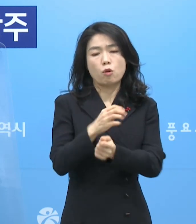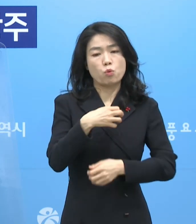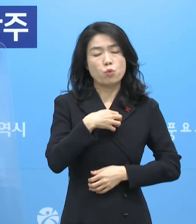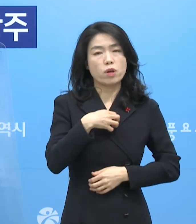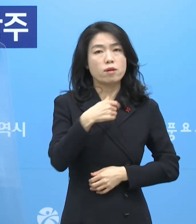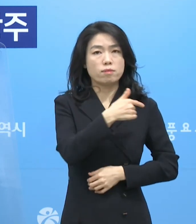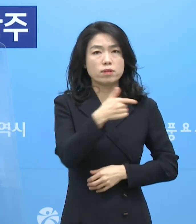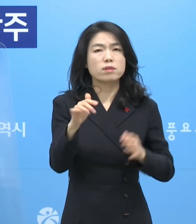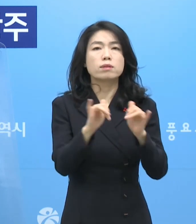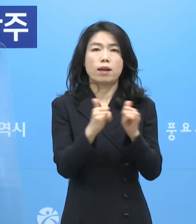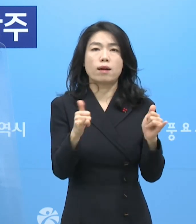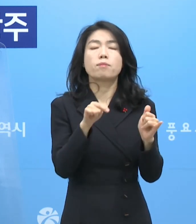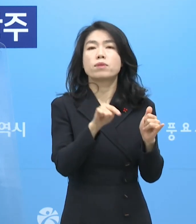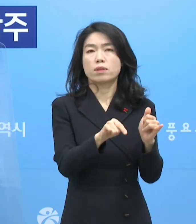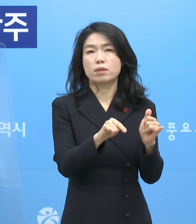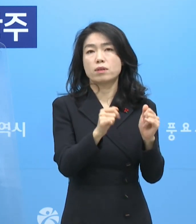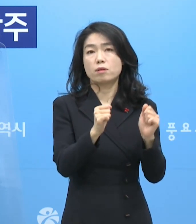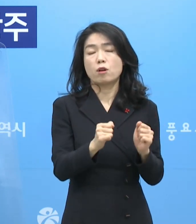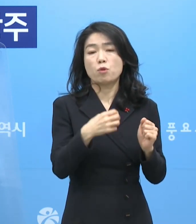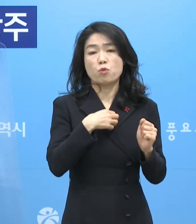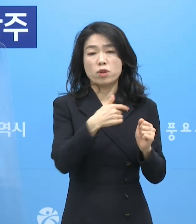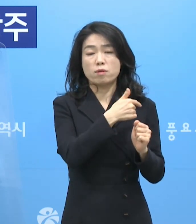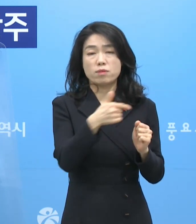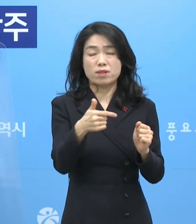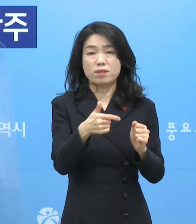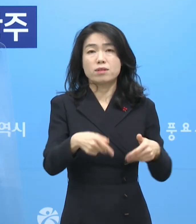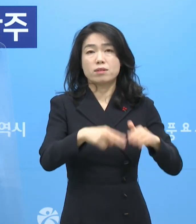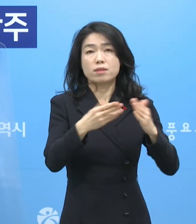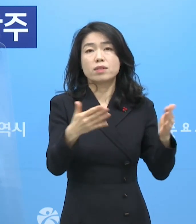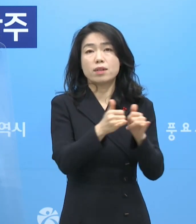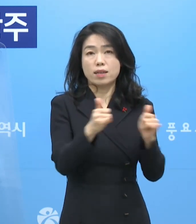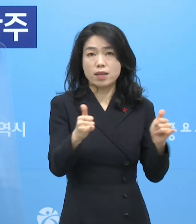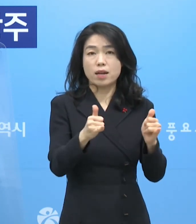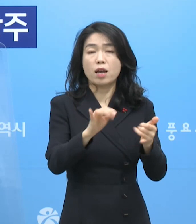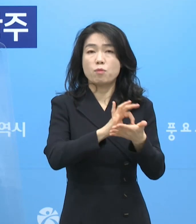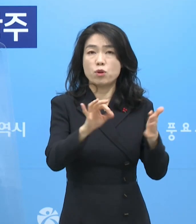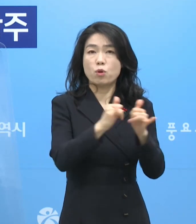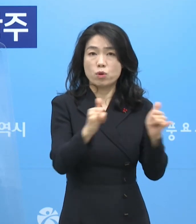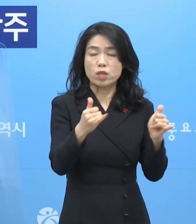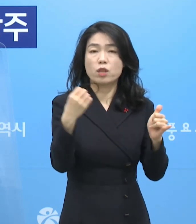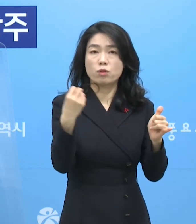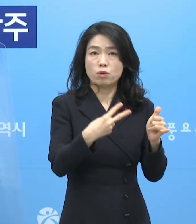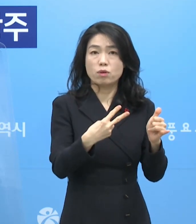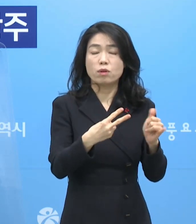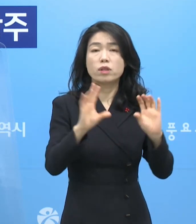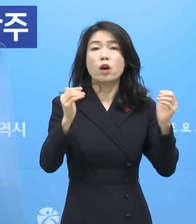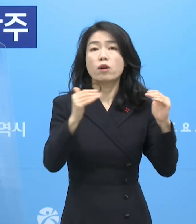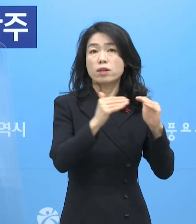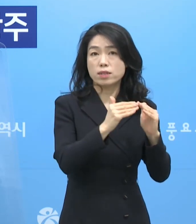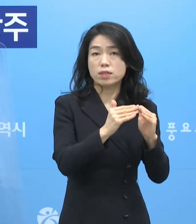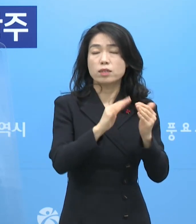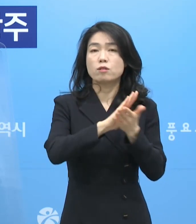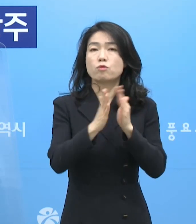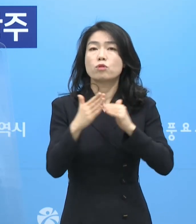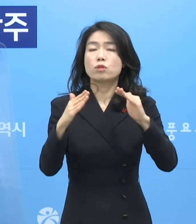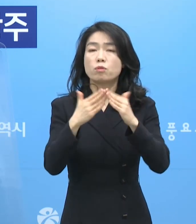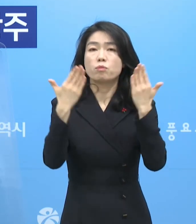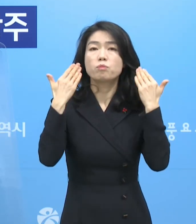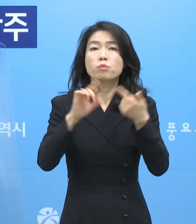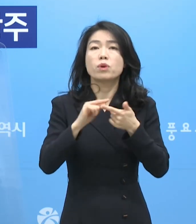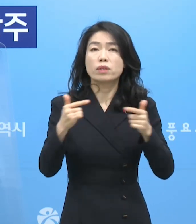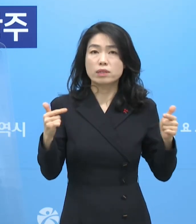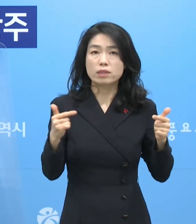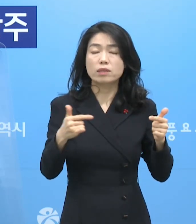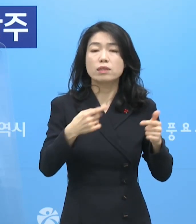취약계층이 머물고 있는 고위험시설 종사자 및 이용자뿐만 아니라 어린이집과 유치원, 학교 등